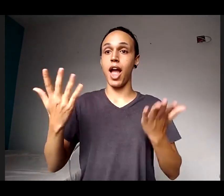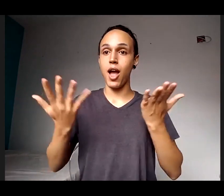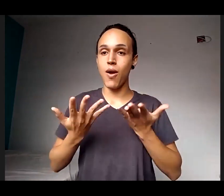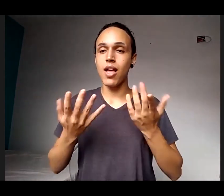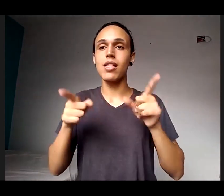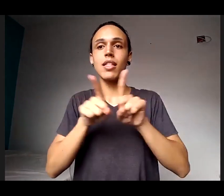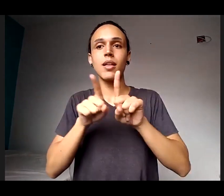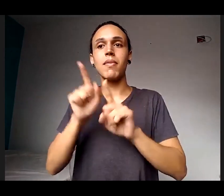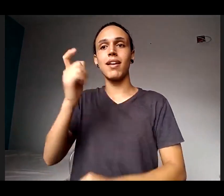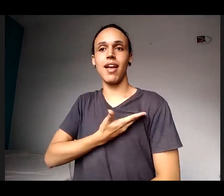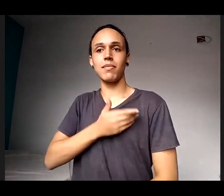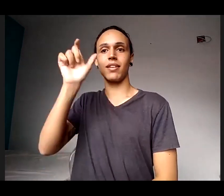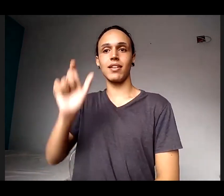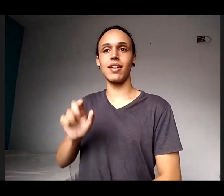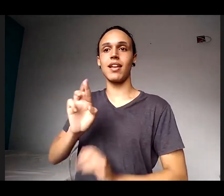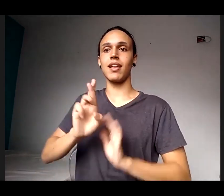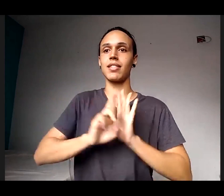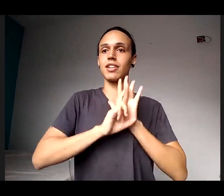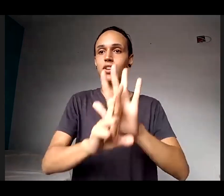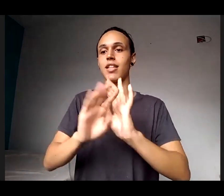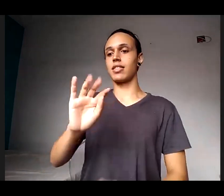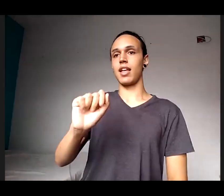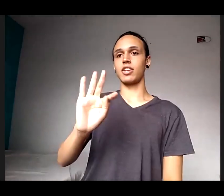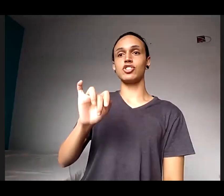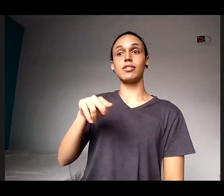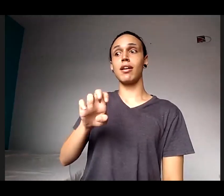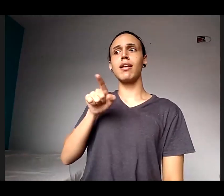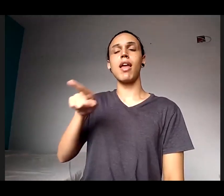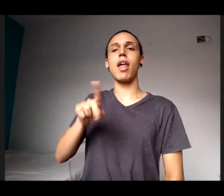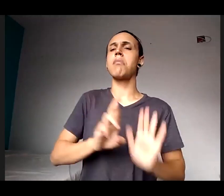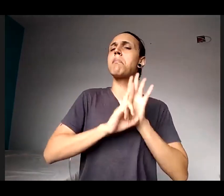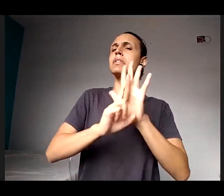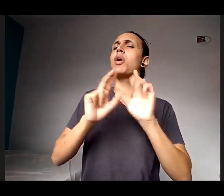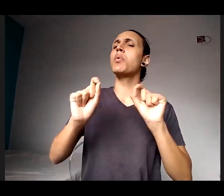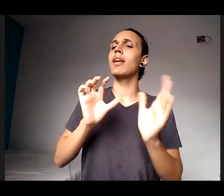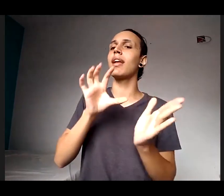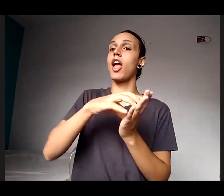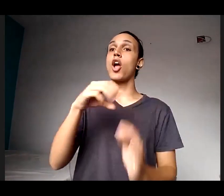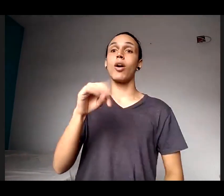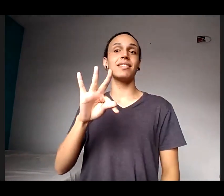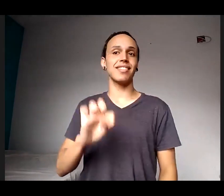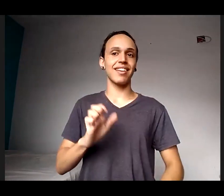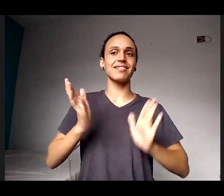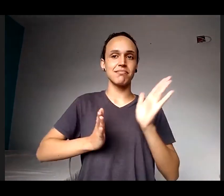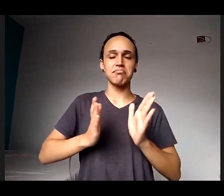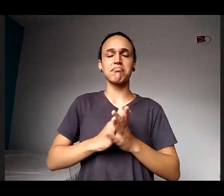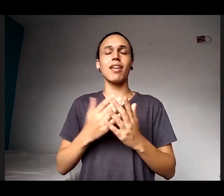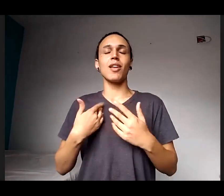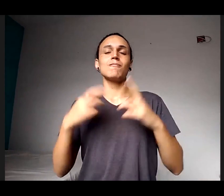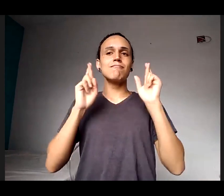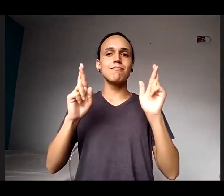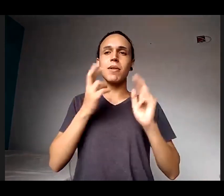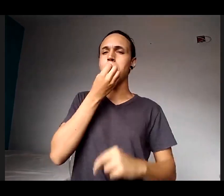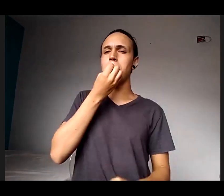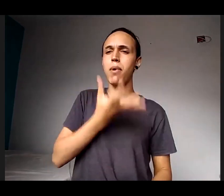Nunes, representando aí o nosso comitê de acessibilidade. Ela deseja que seja um espaço muito bom para a gente aprender